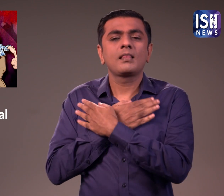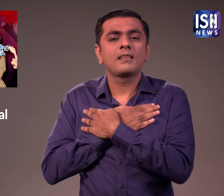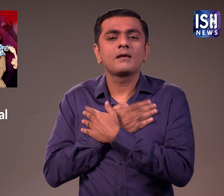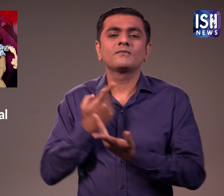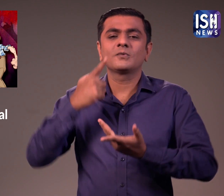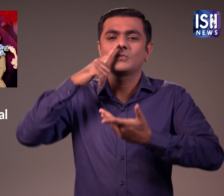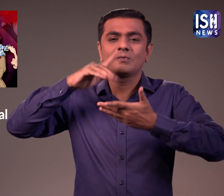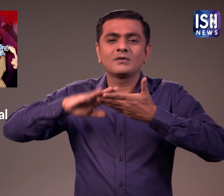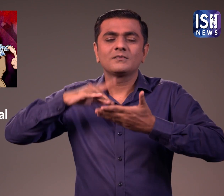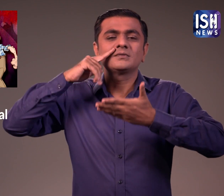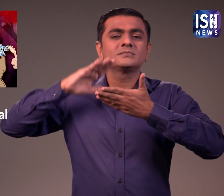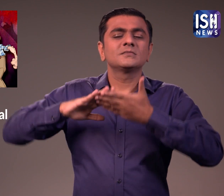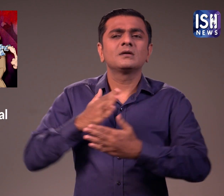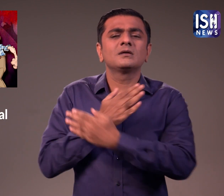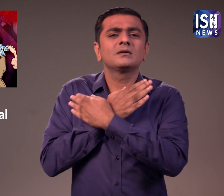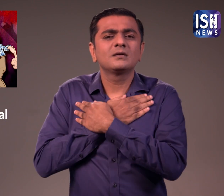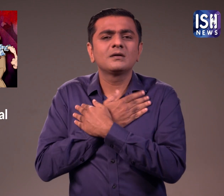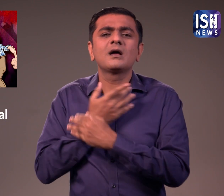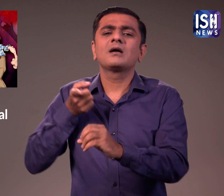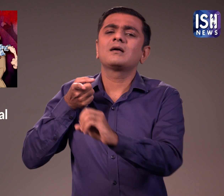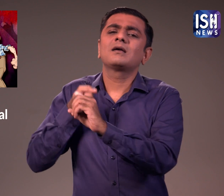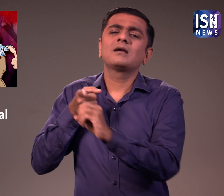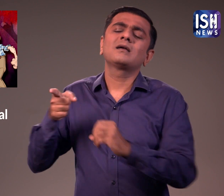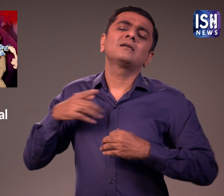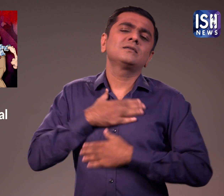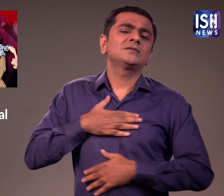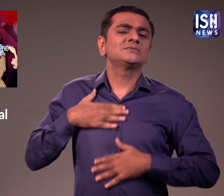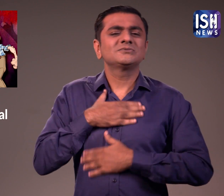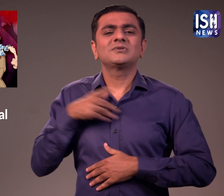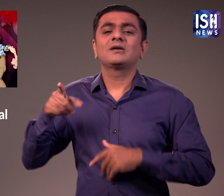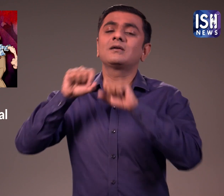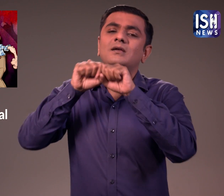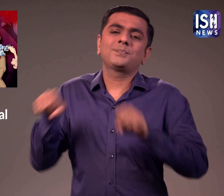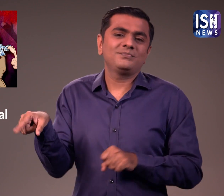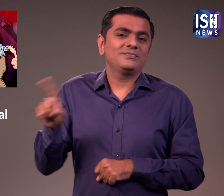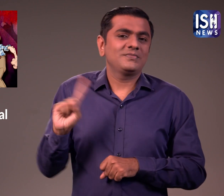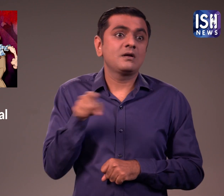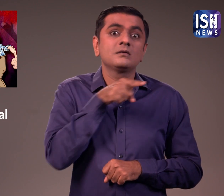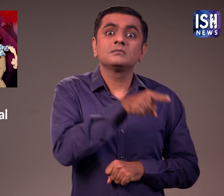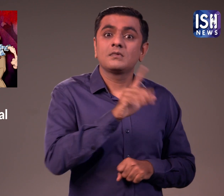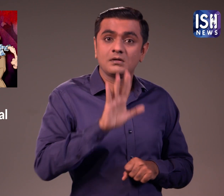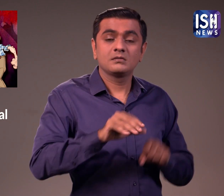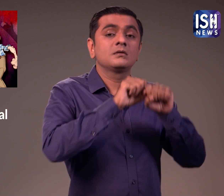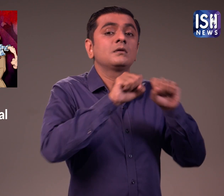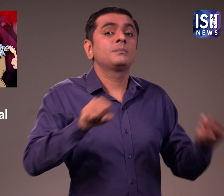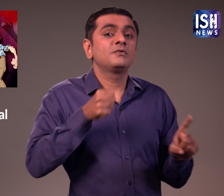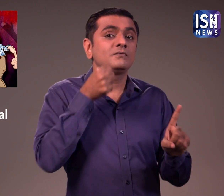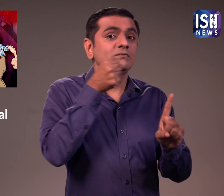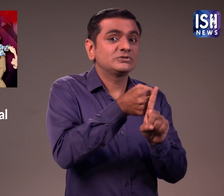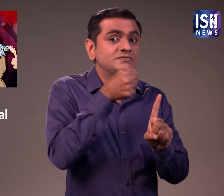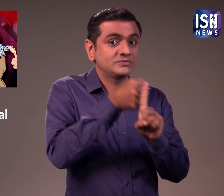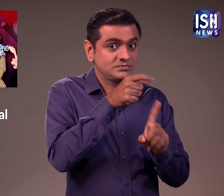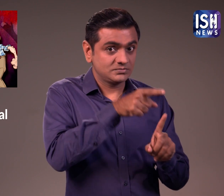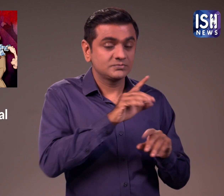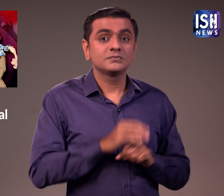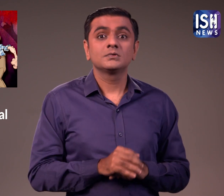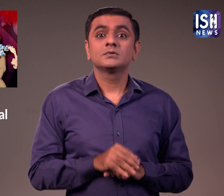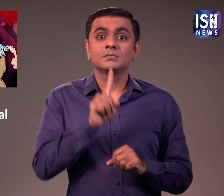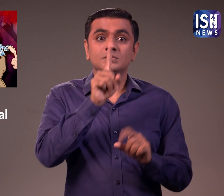पती पत्नी के बीच प्रेम के कारण सहमती से किया गया योन संबन बलातकार नहीं है जबकि जबर्दस्ती संभोग